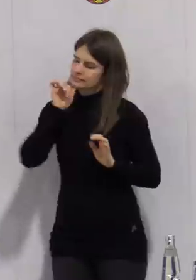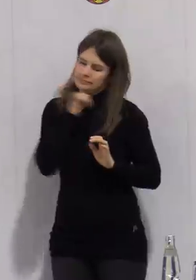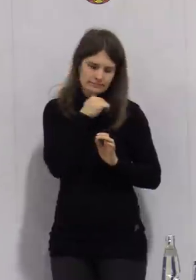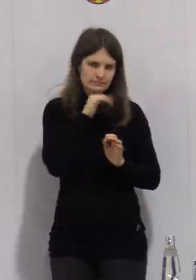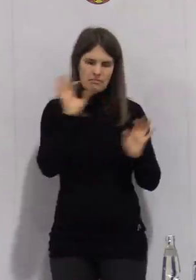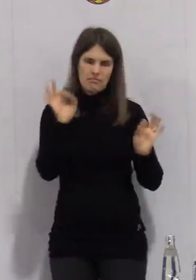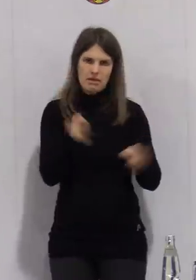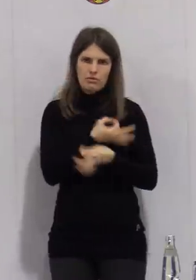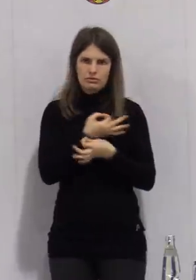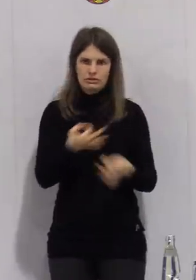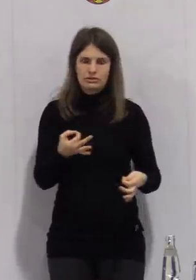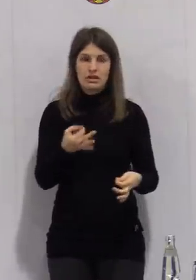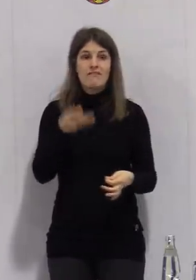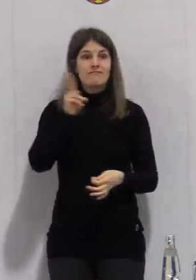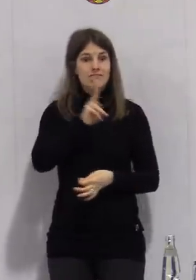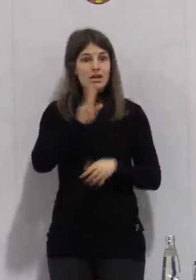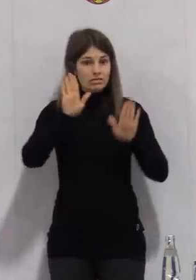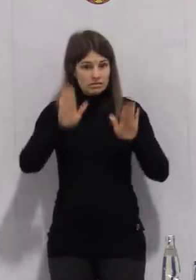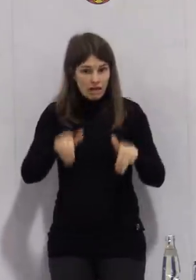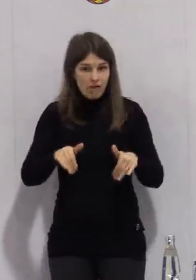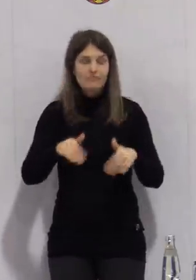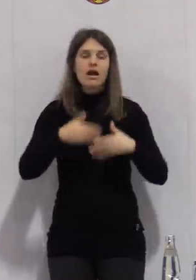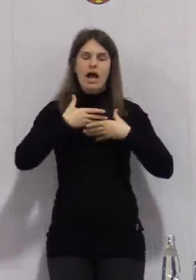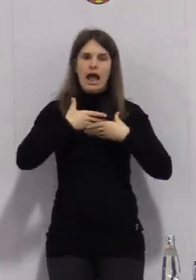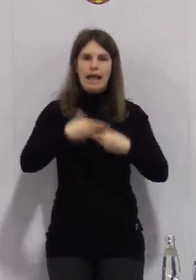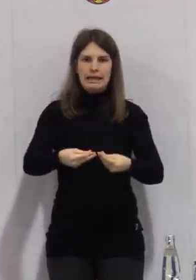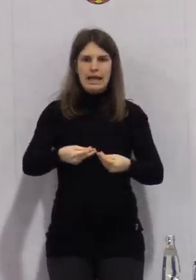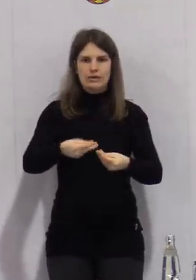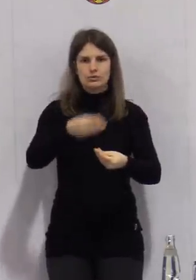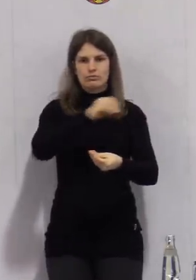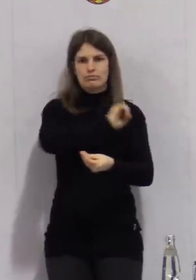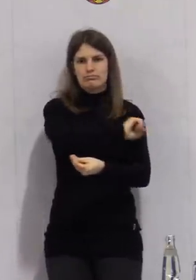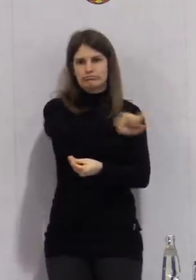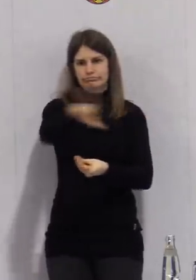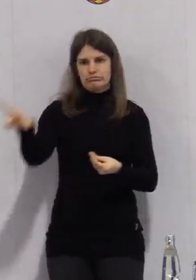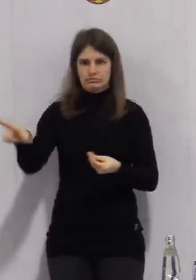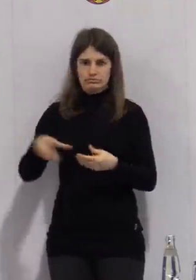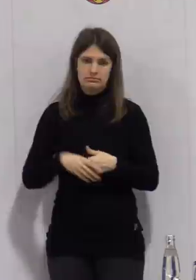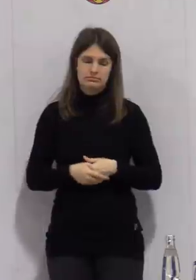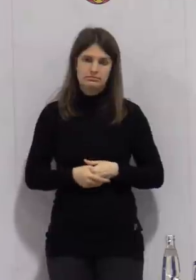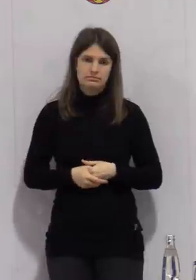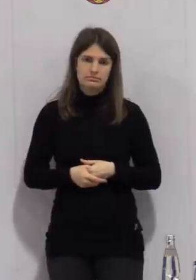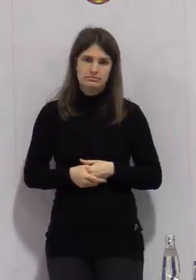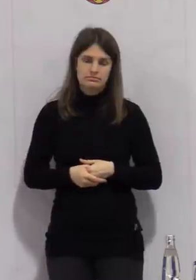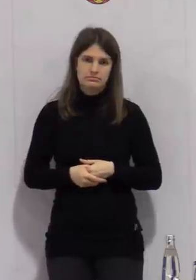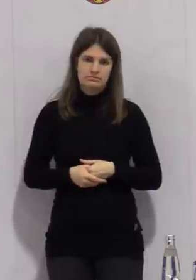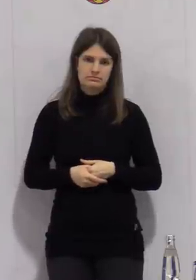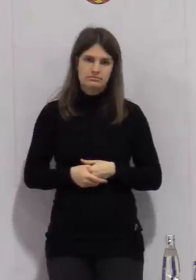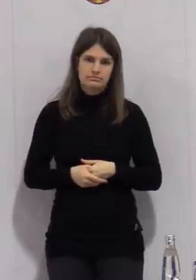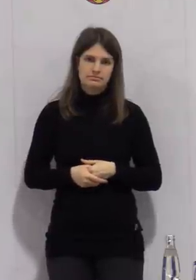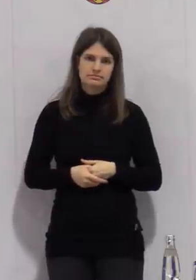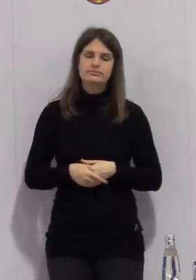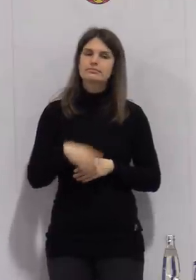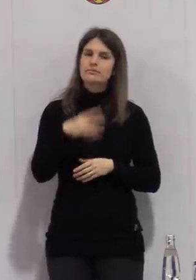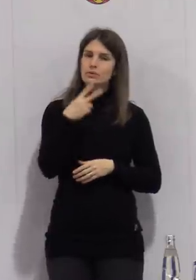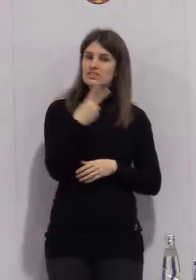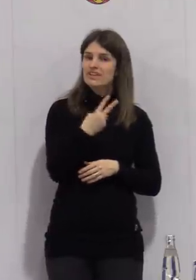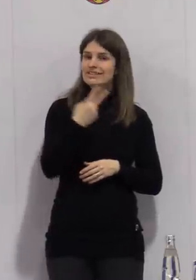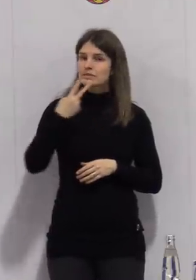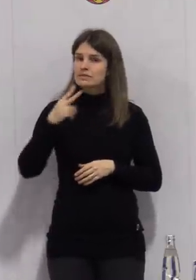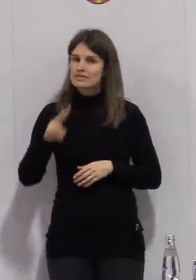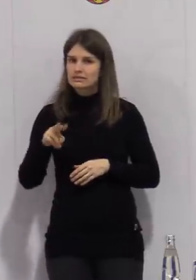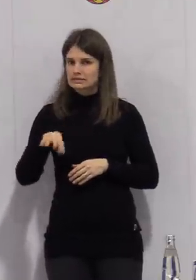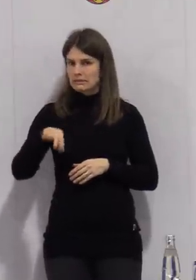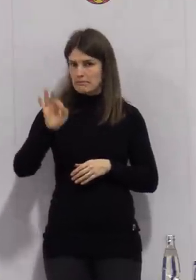eigene Einladung zu diesem Impftermin. Am 22. März, also noch während